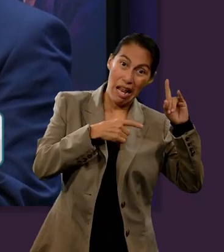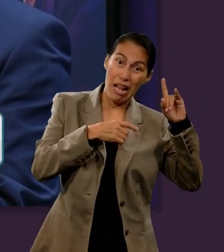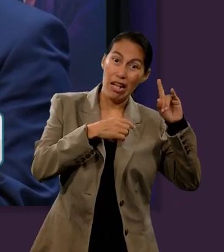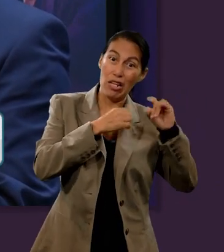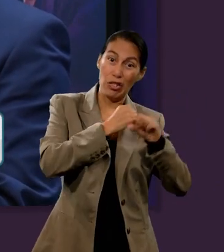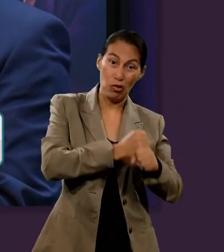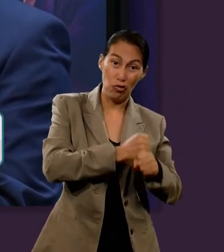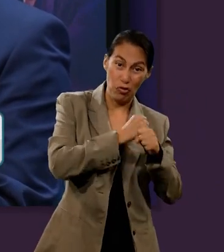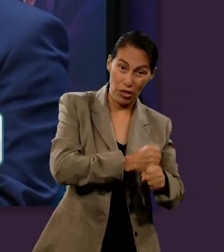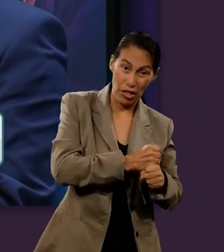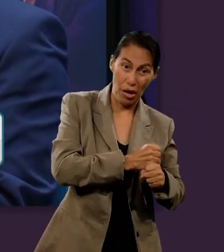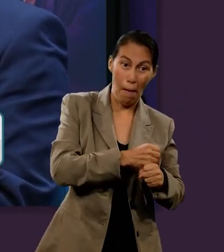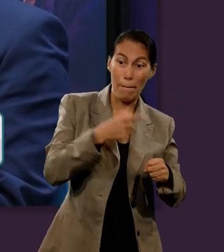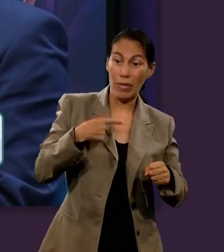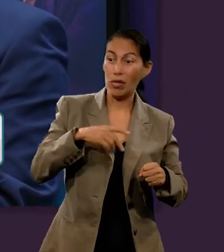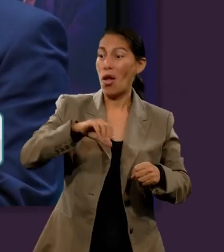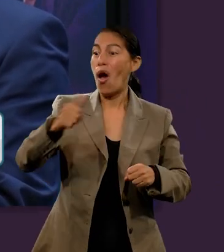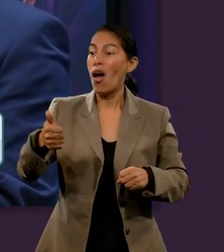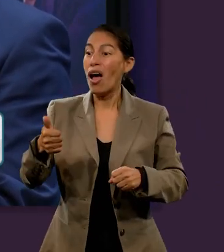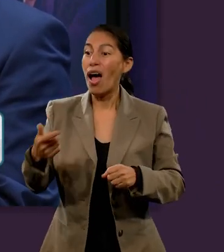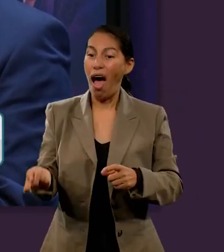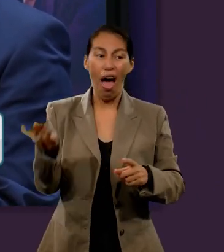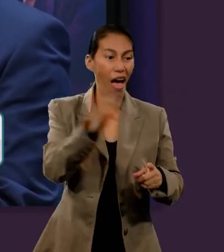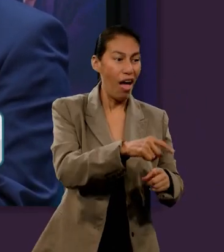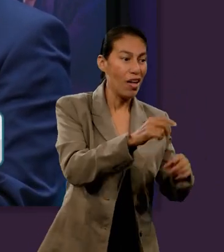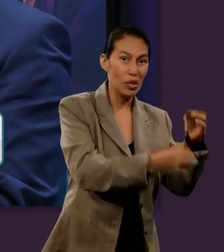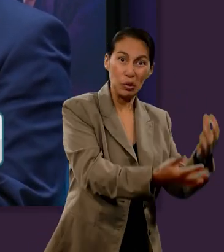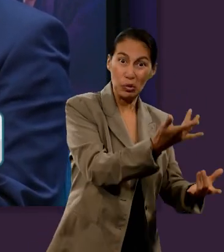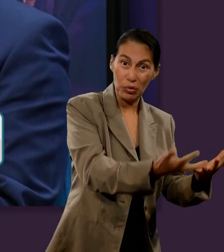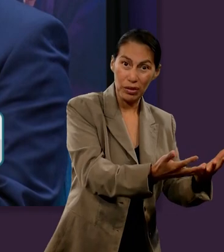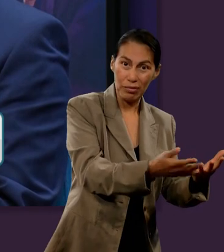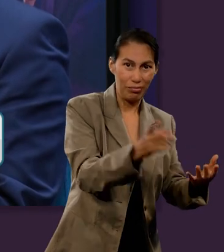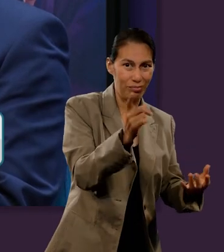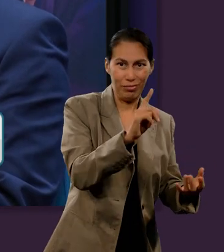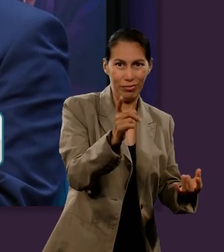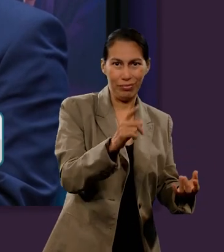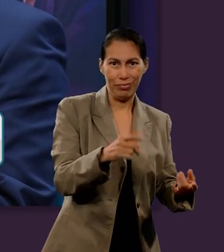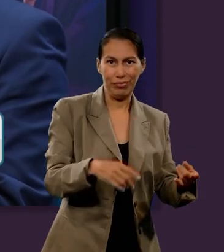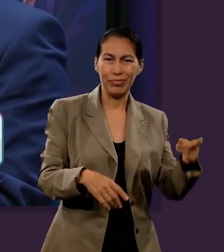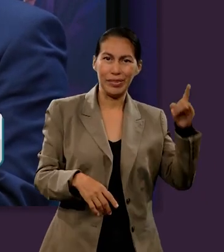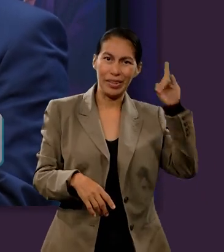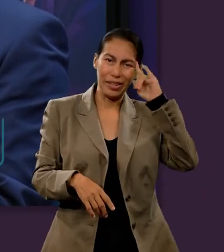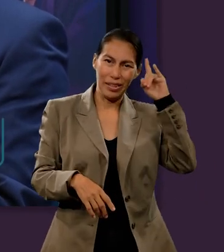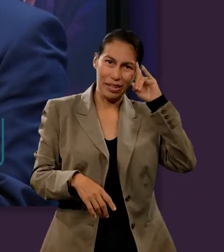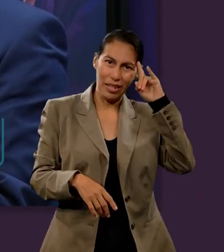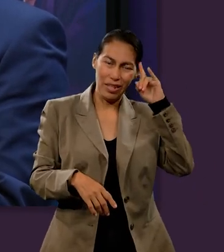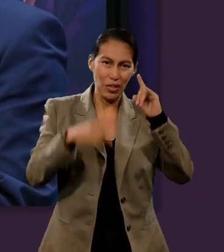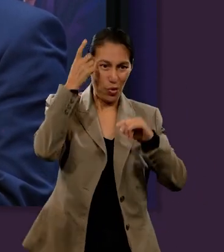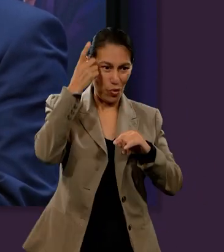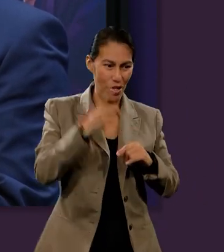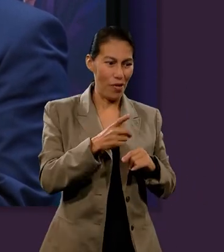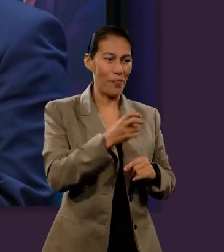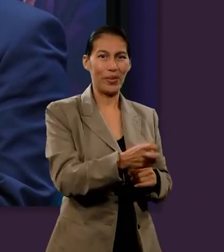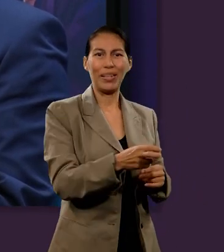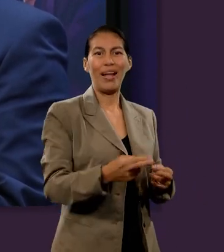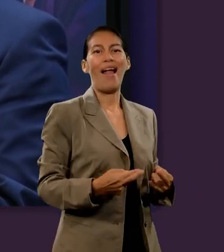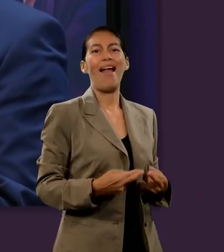Satanás no tiene la potestad de hacer seguir sufriendo a la gente. Porque imagínense, el infierno hubiera sido un